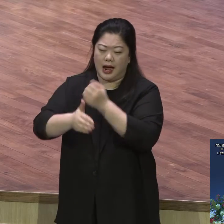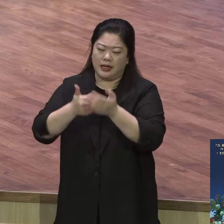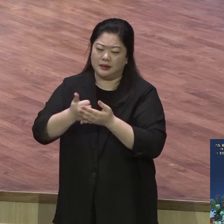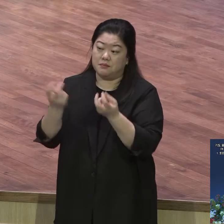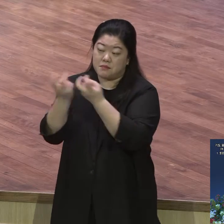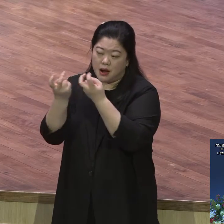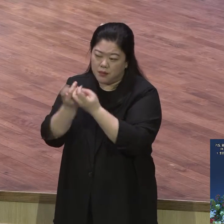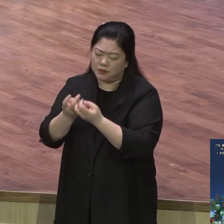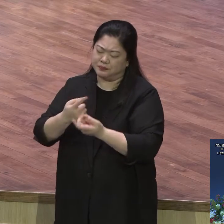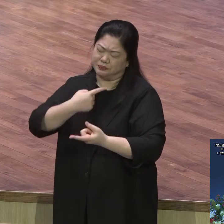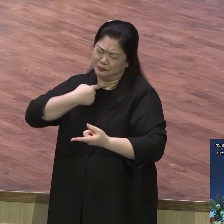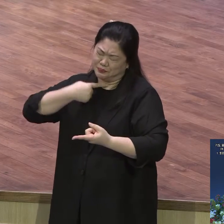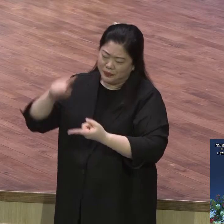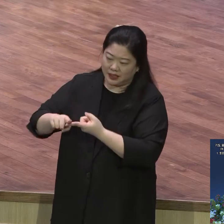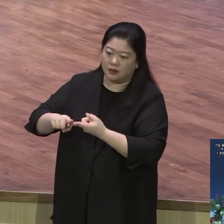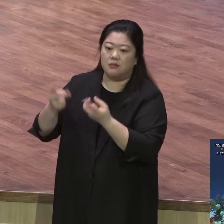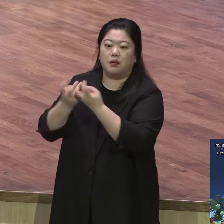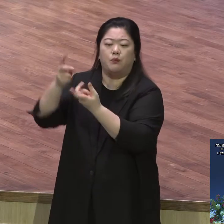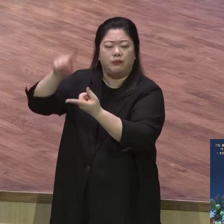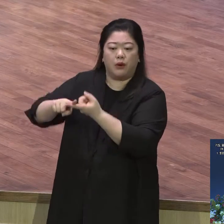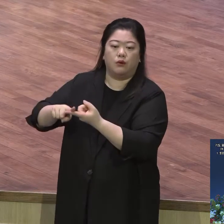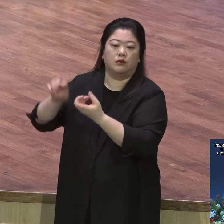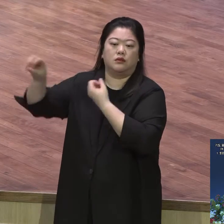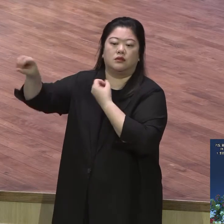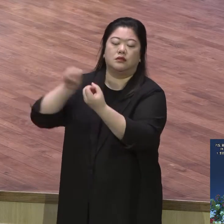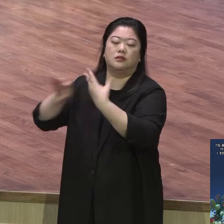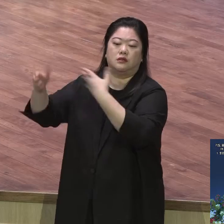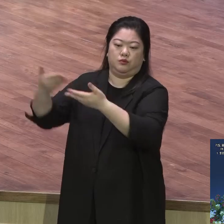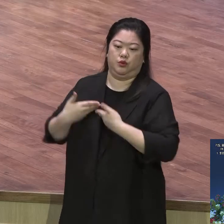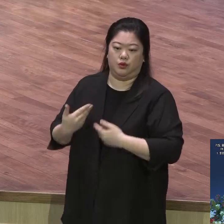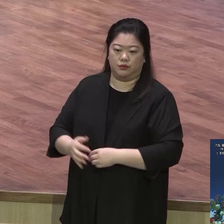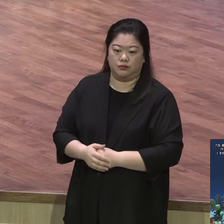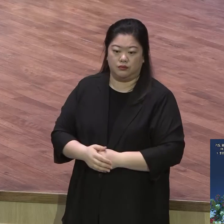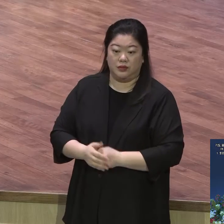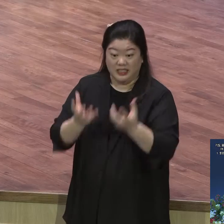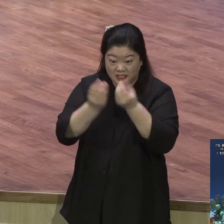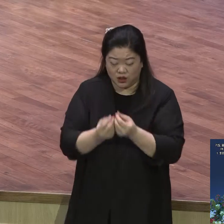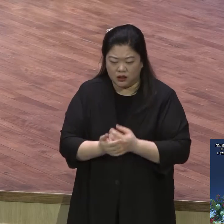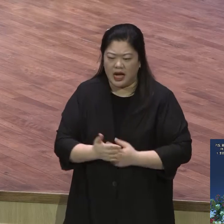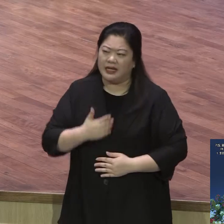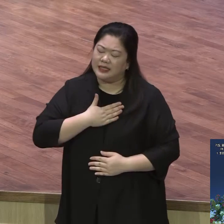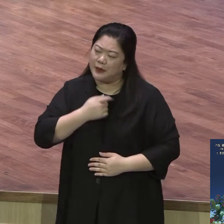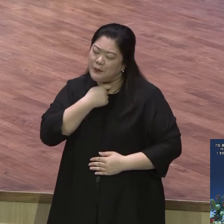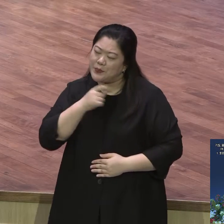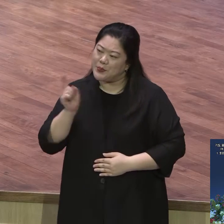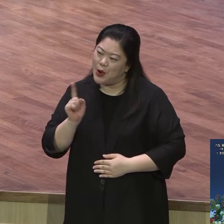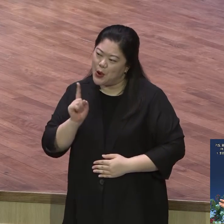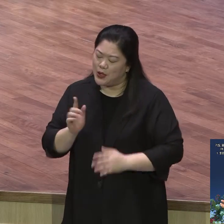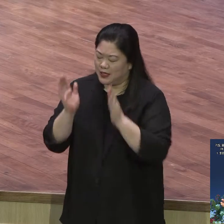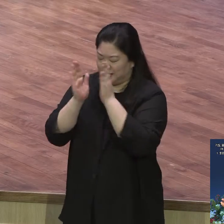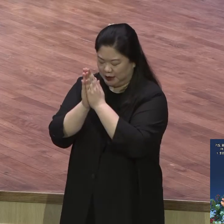내가 원하는 건 이건데 이렇게 기도했는데 하나님이 응답은 다르게 온다니까요